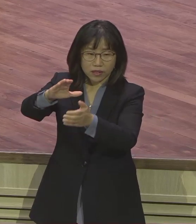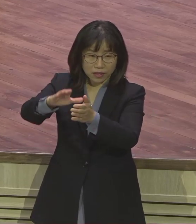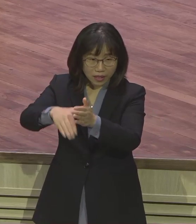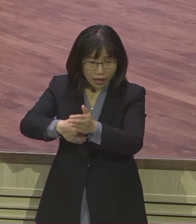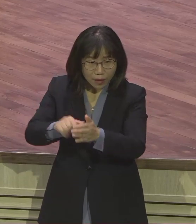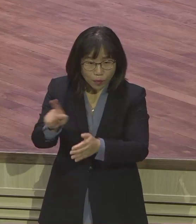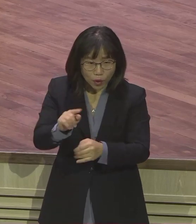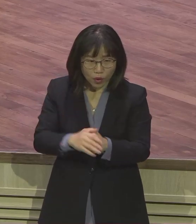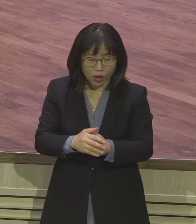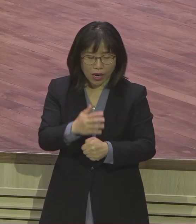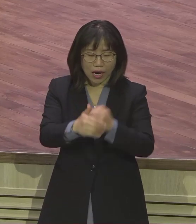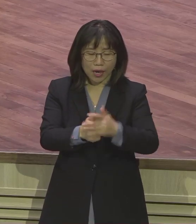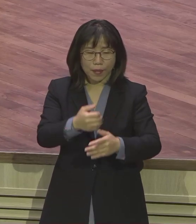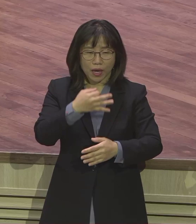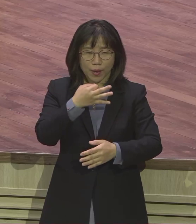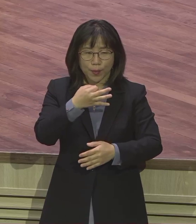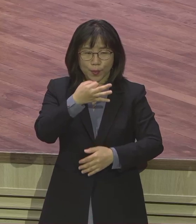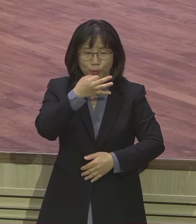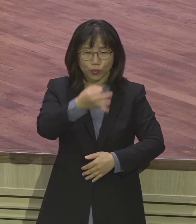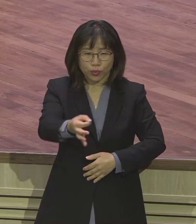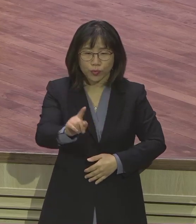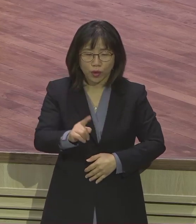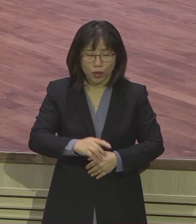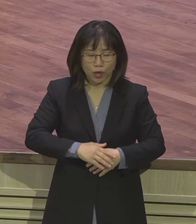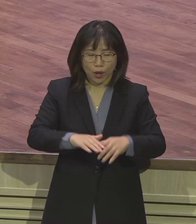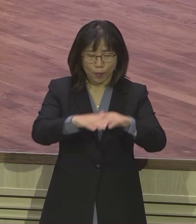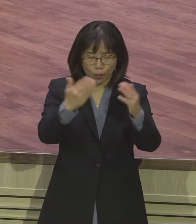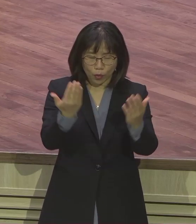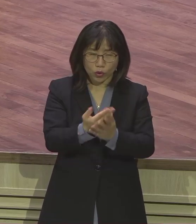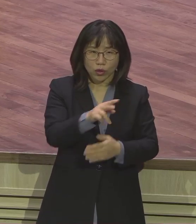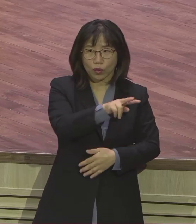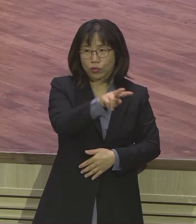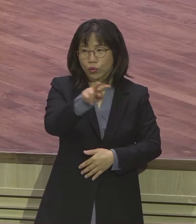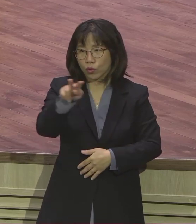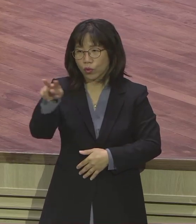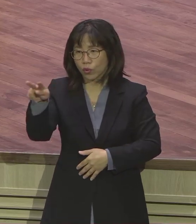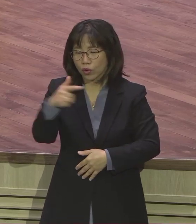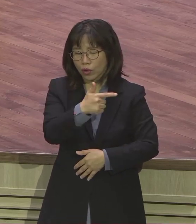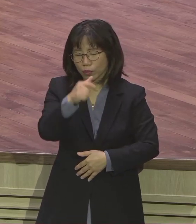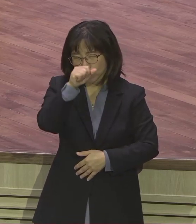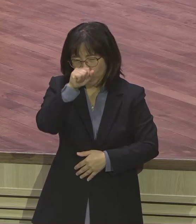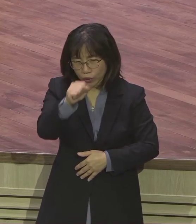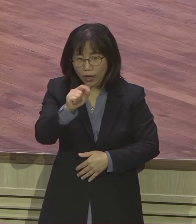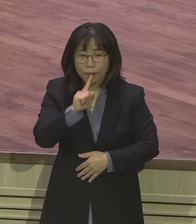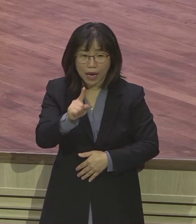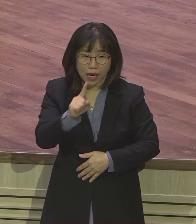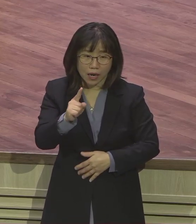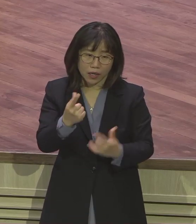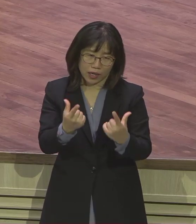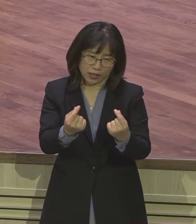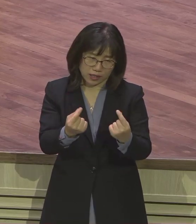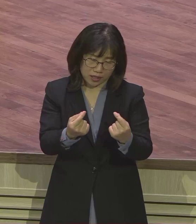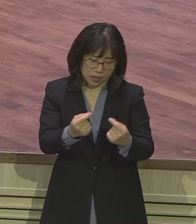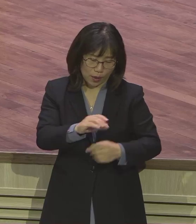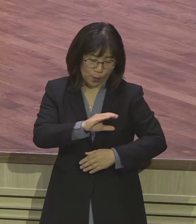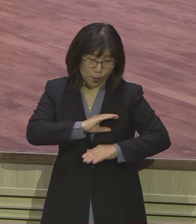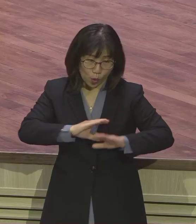천지를 지으시고 모든 것을 보시기에 심이 좋았더라. 심이 좋았더라. 이 토부예요.